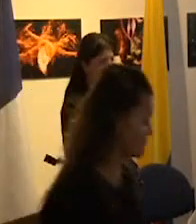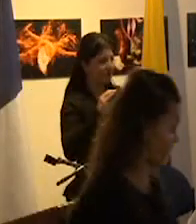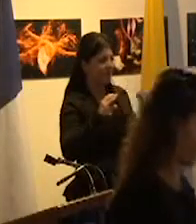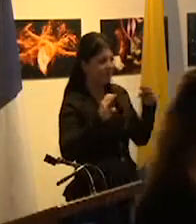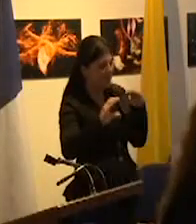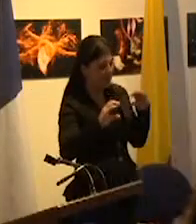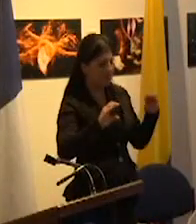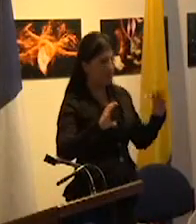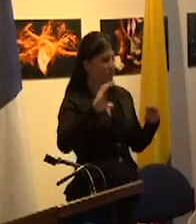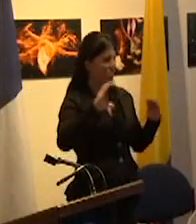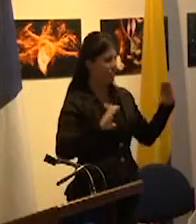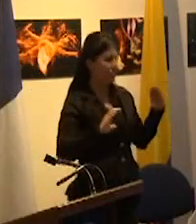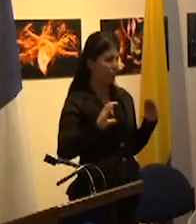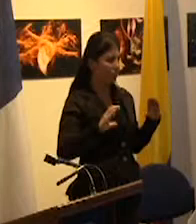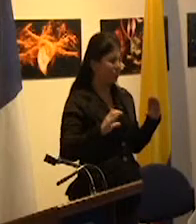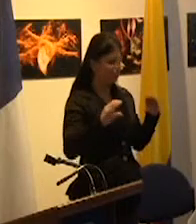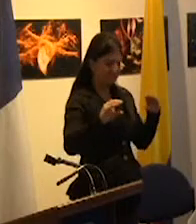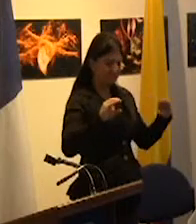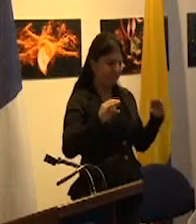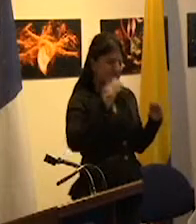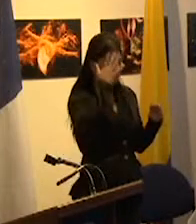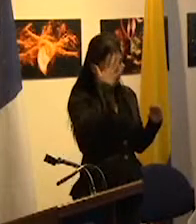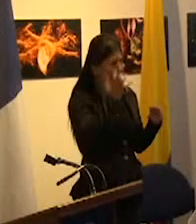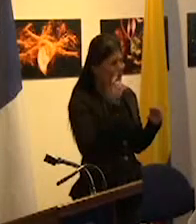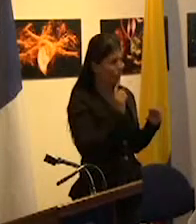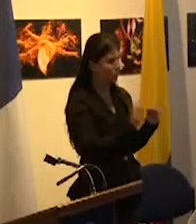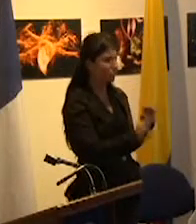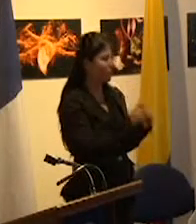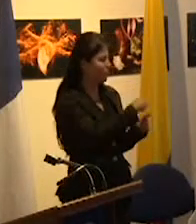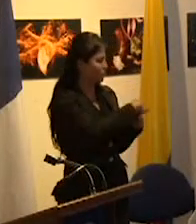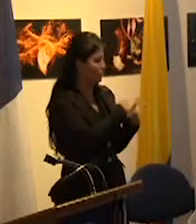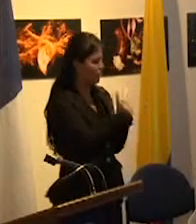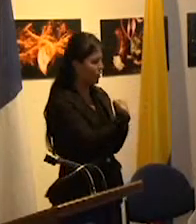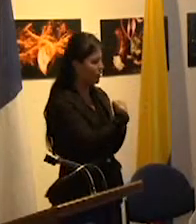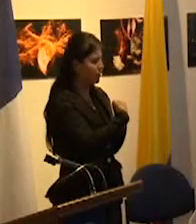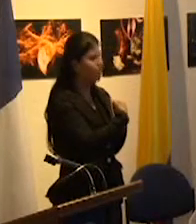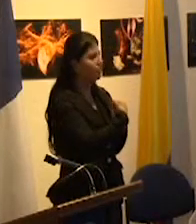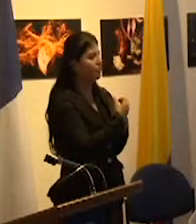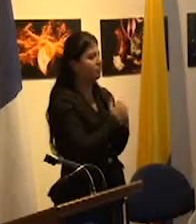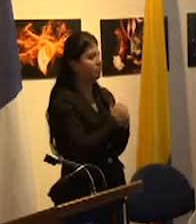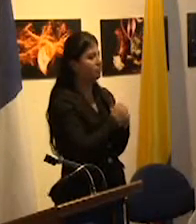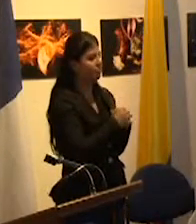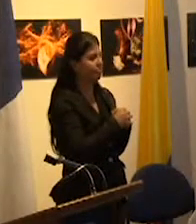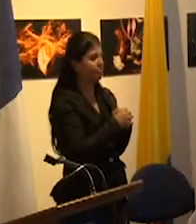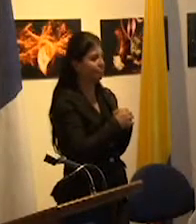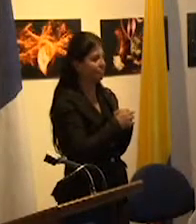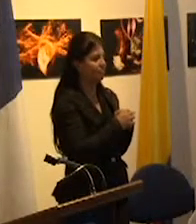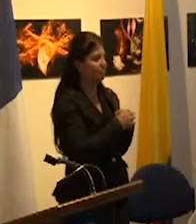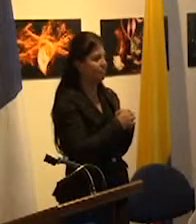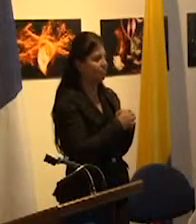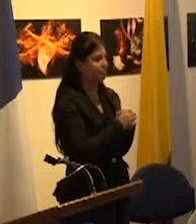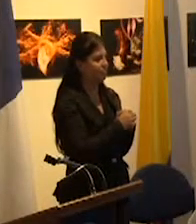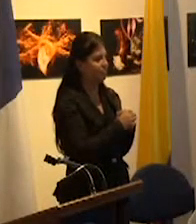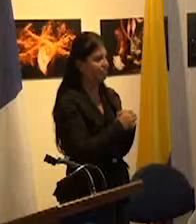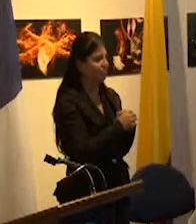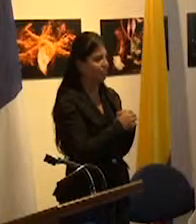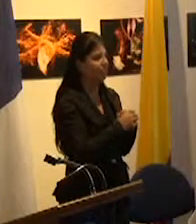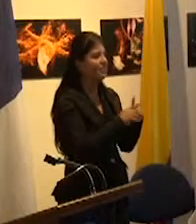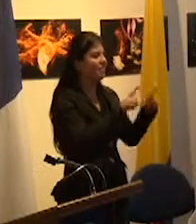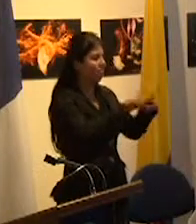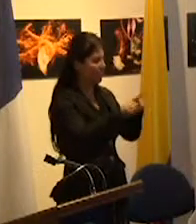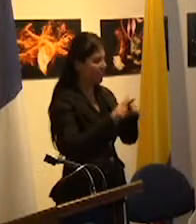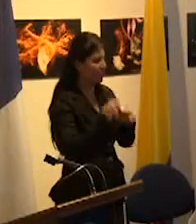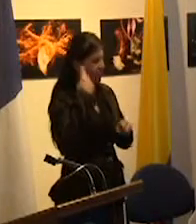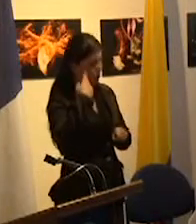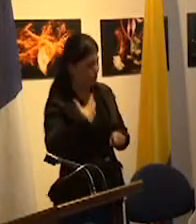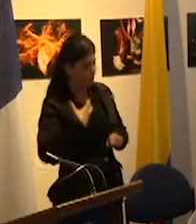resultan de determinismos sociales y por lo tanto son referidas a diferencias de mérito a diferencias en la